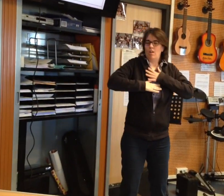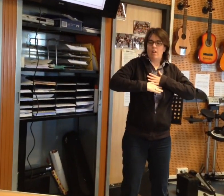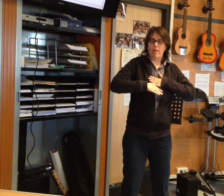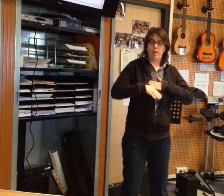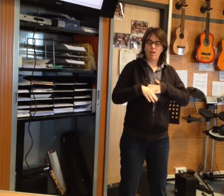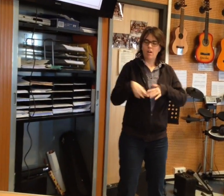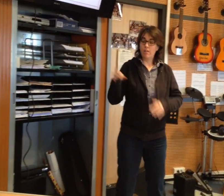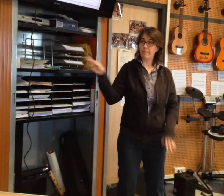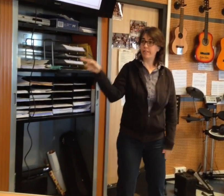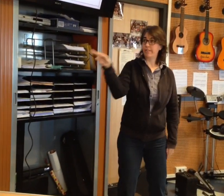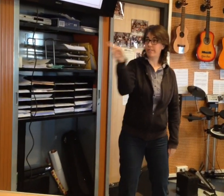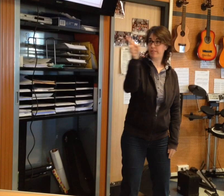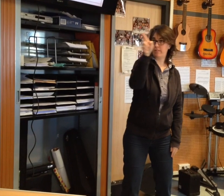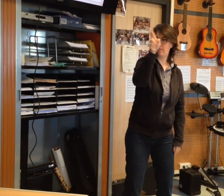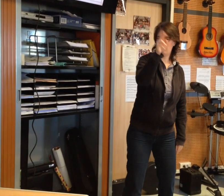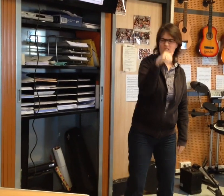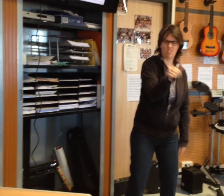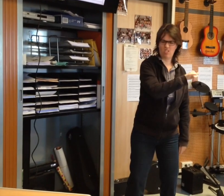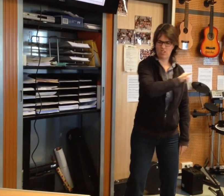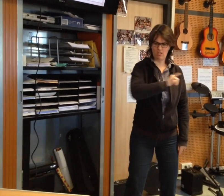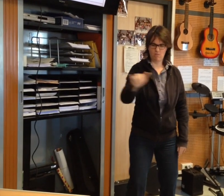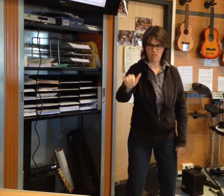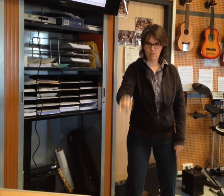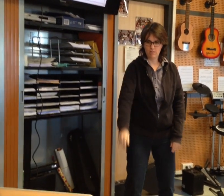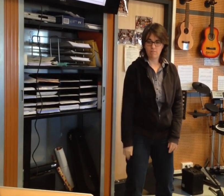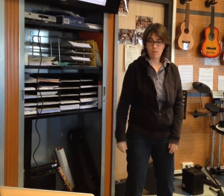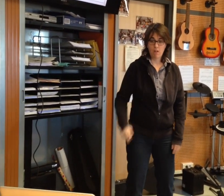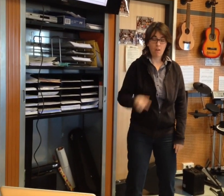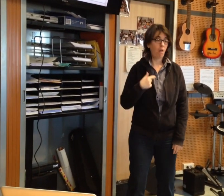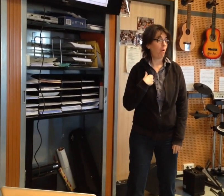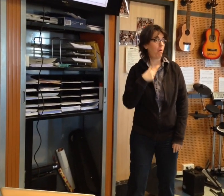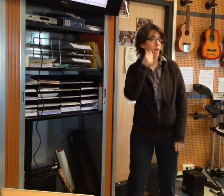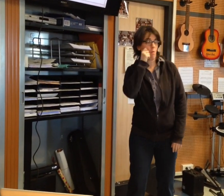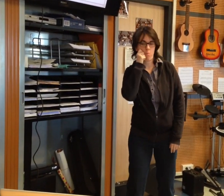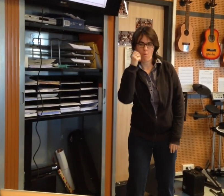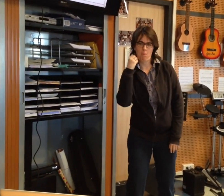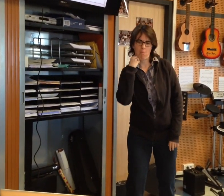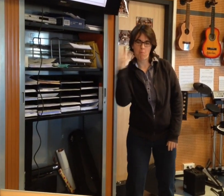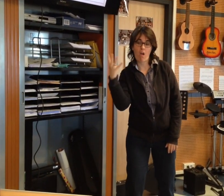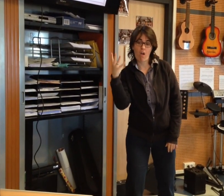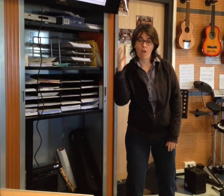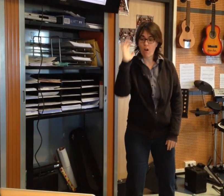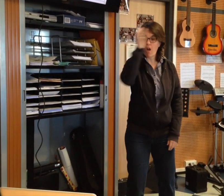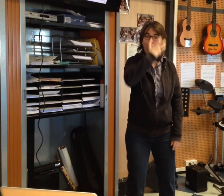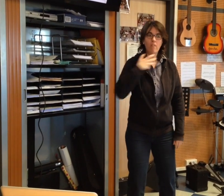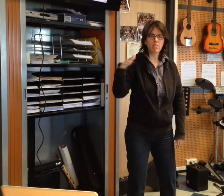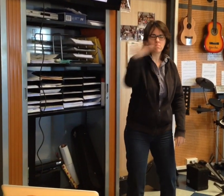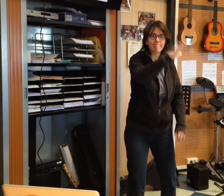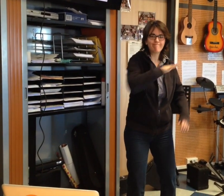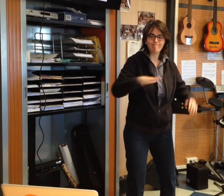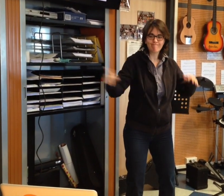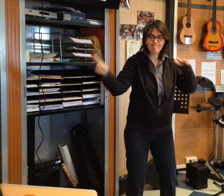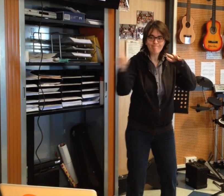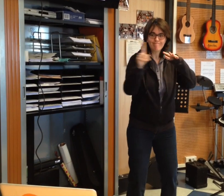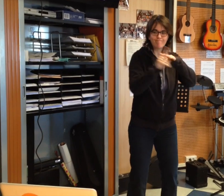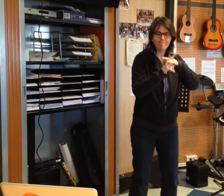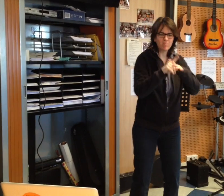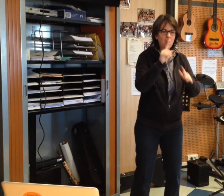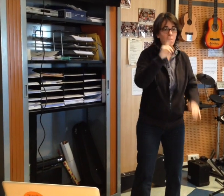Et si ça se trouve, je ne reviendrai jamais Je serai le plus blanc bête de tous les africains Non, je ne